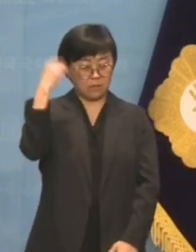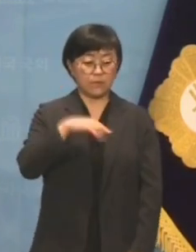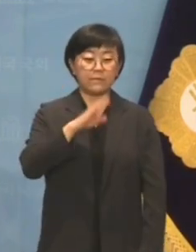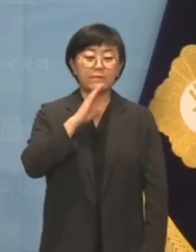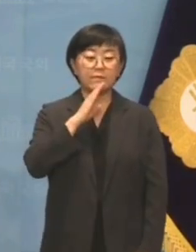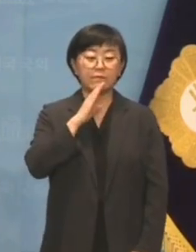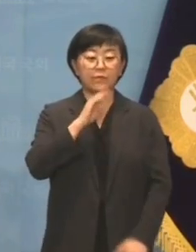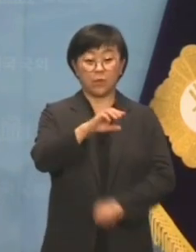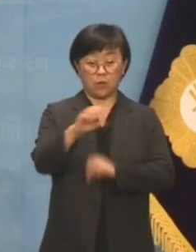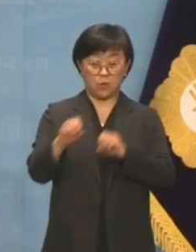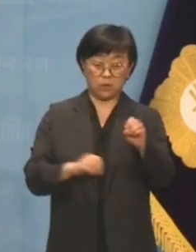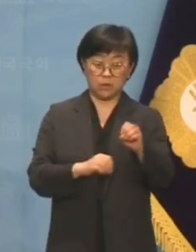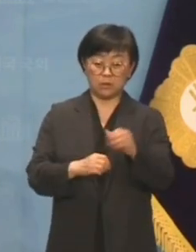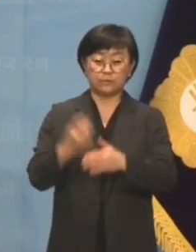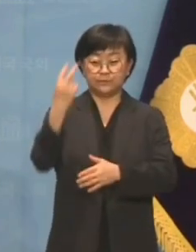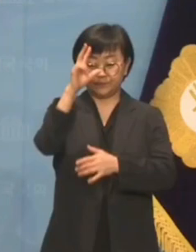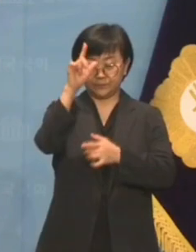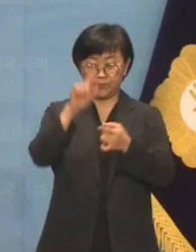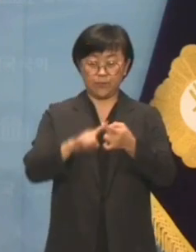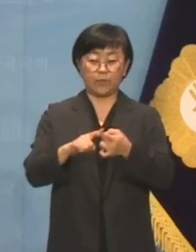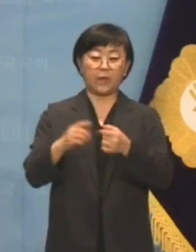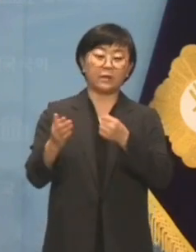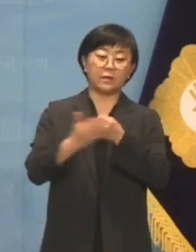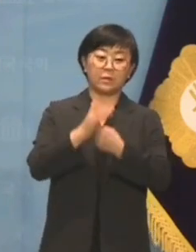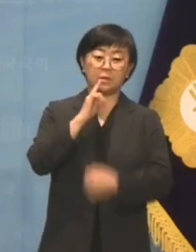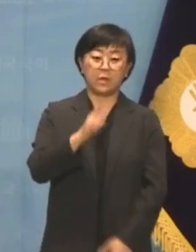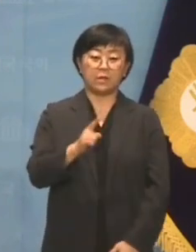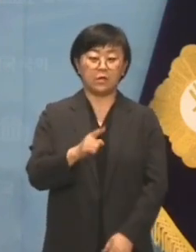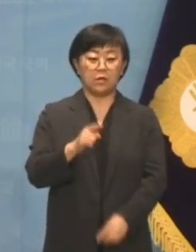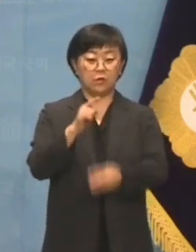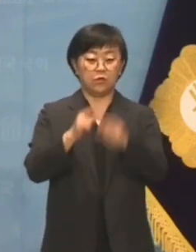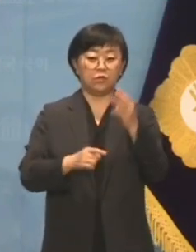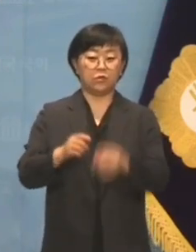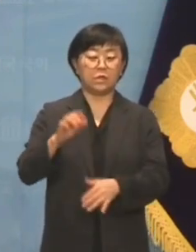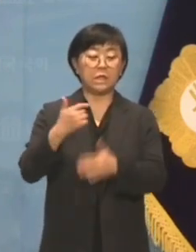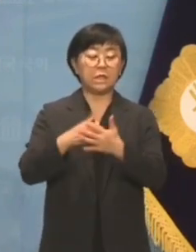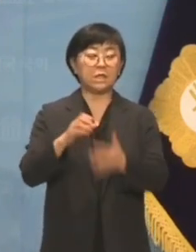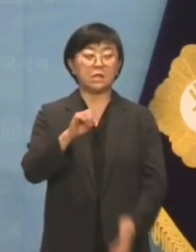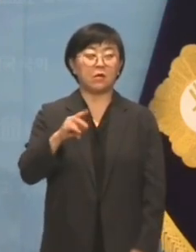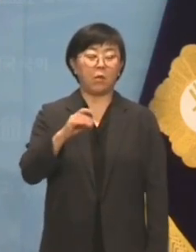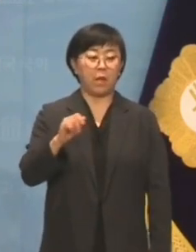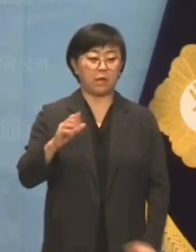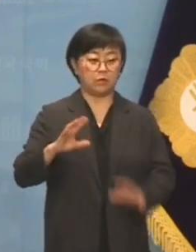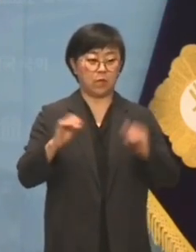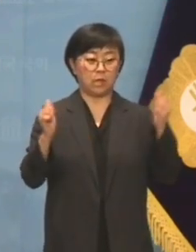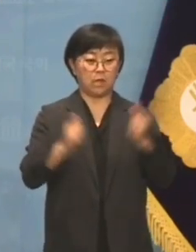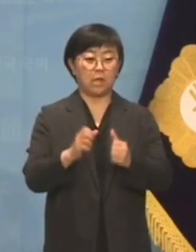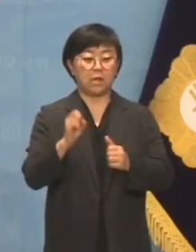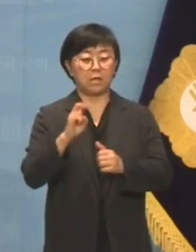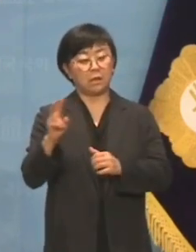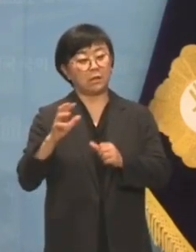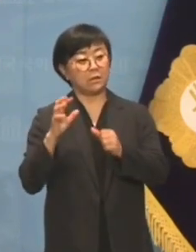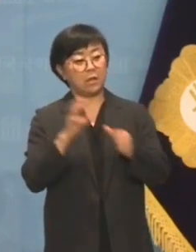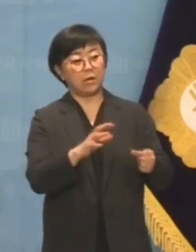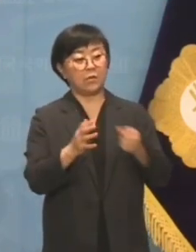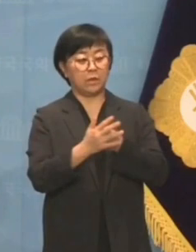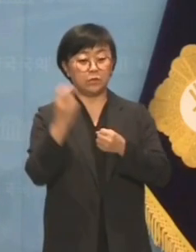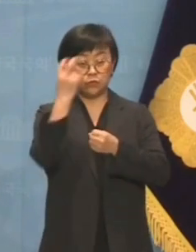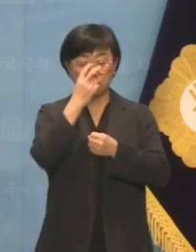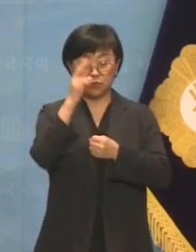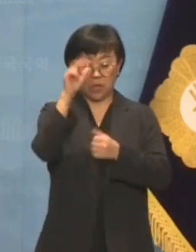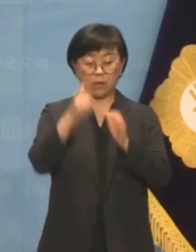느낌이라며 오히려 검찰 탓을 했고 윤관석 이성만 의원은 야당 단합이라며